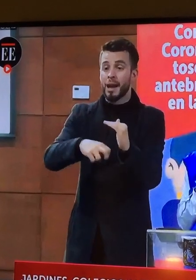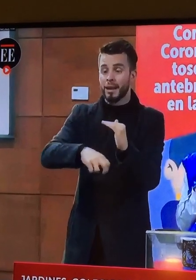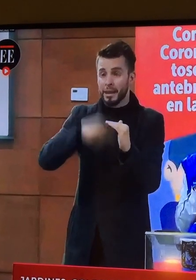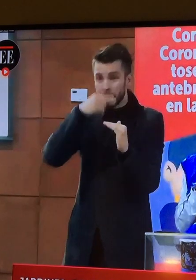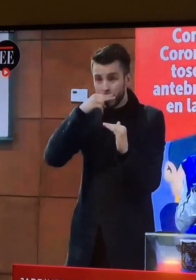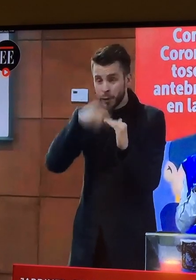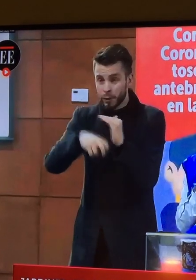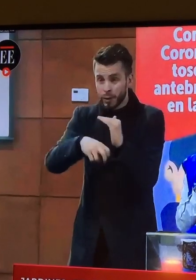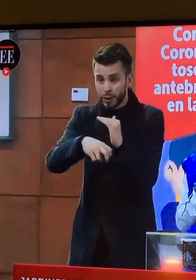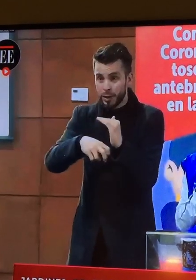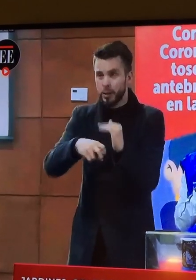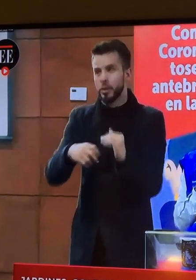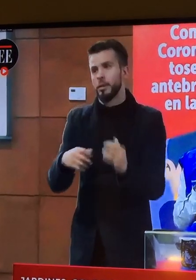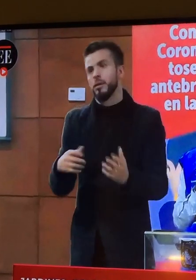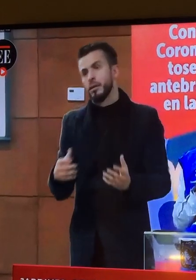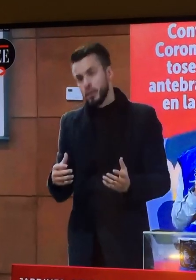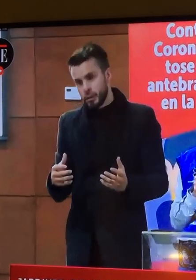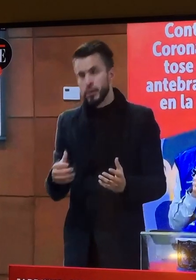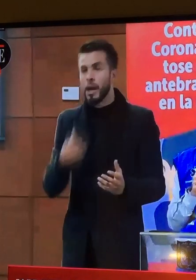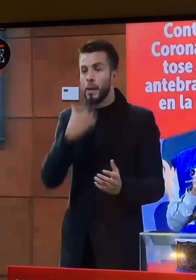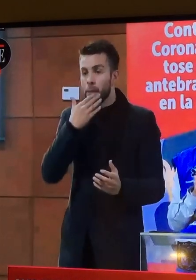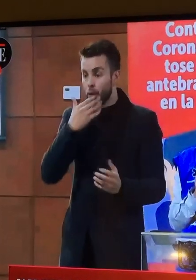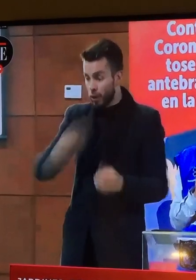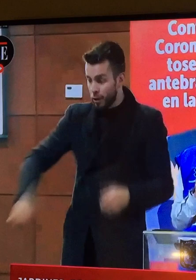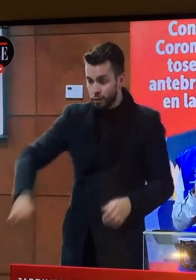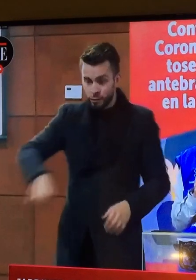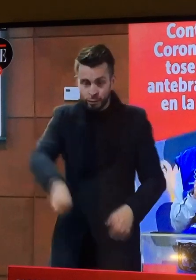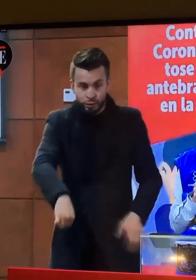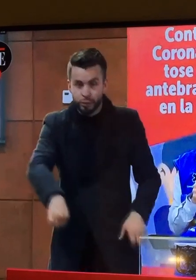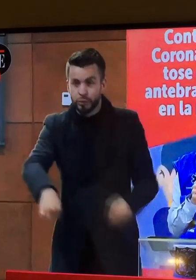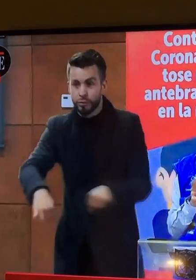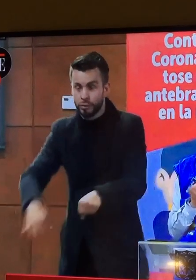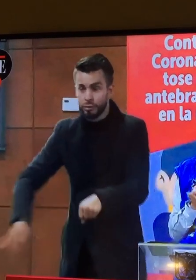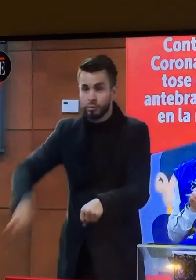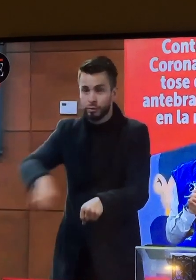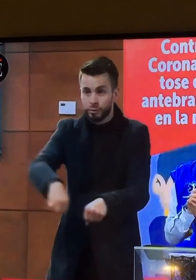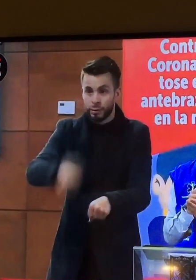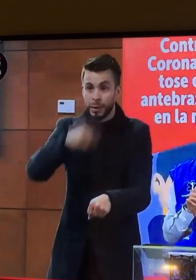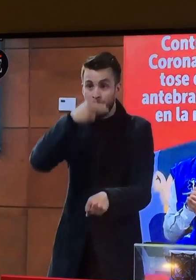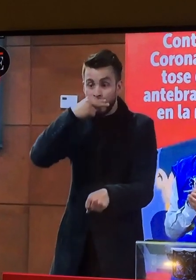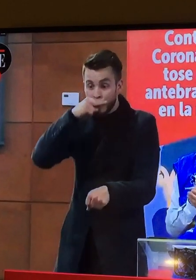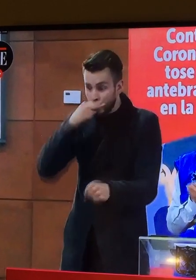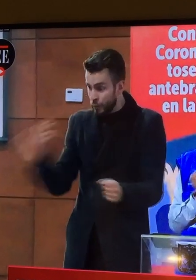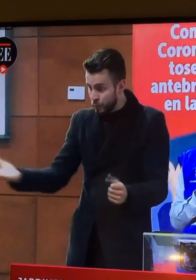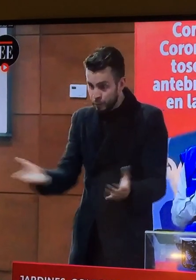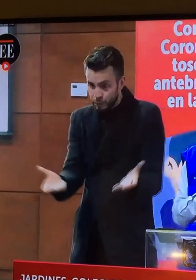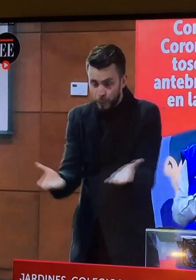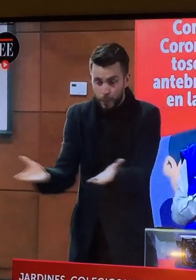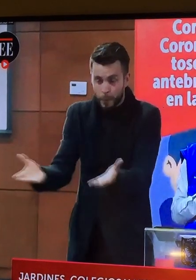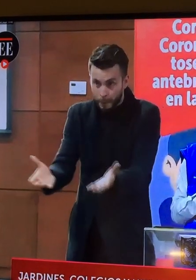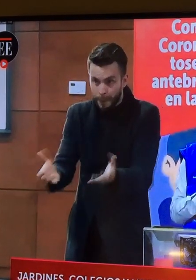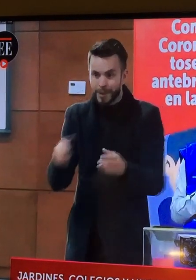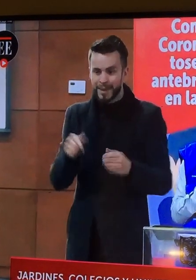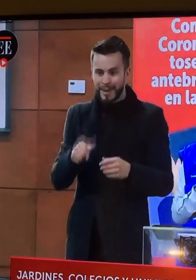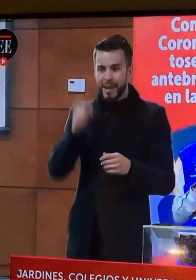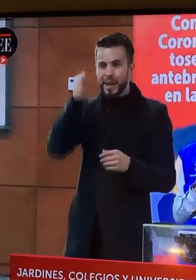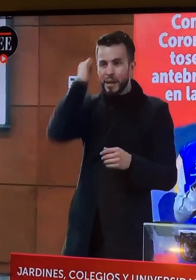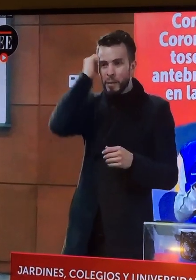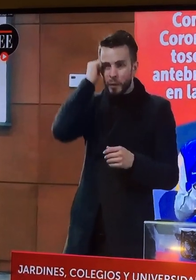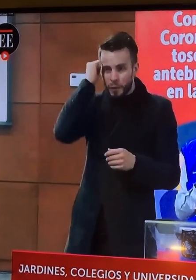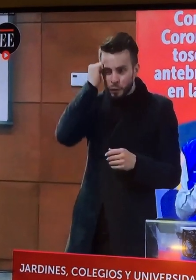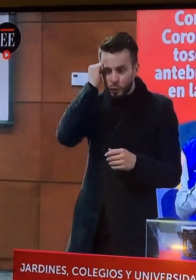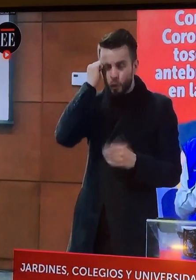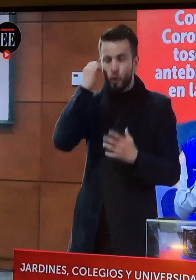infantiles, al contrario, llevar a los niños al jardín a que estén a disposición del personal